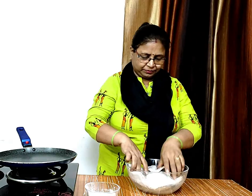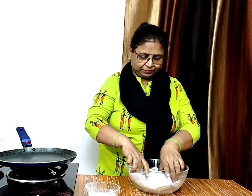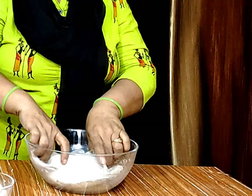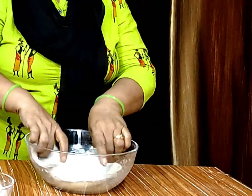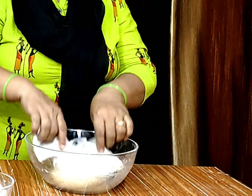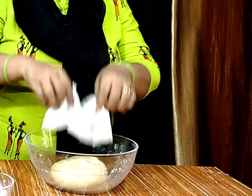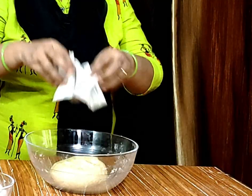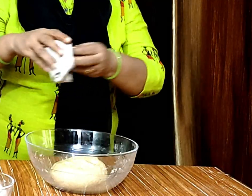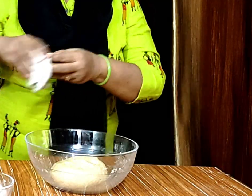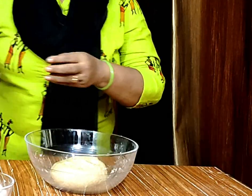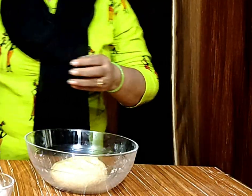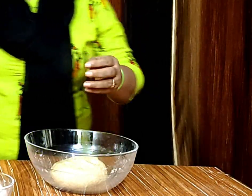देख लेते हैं